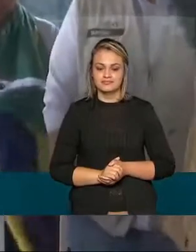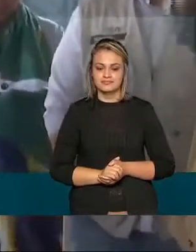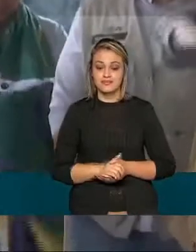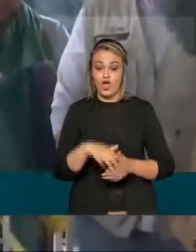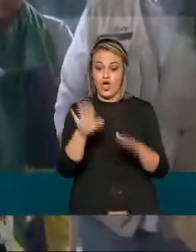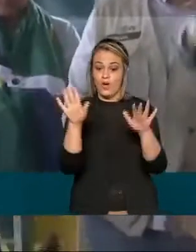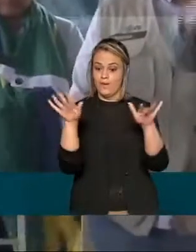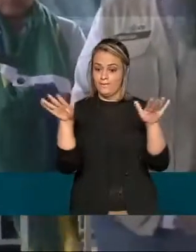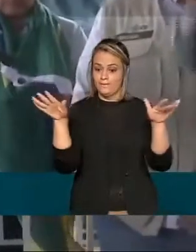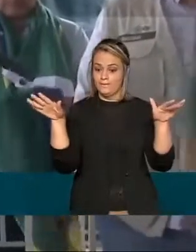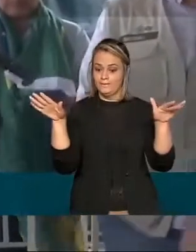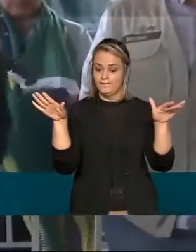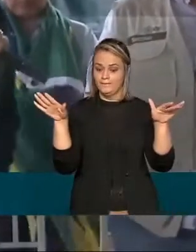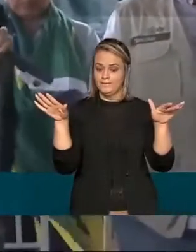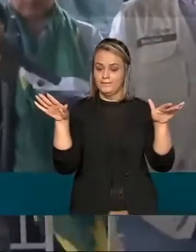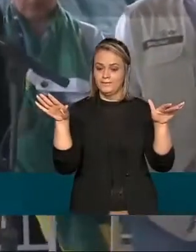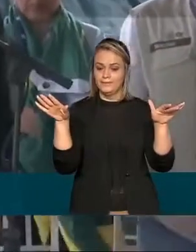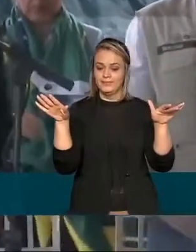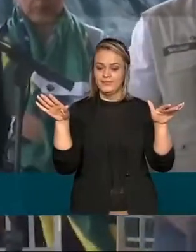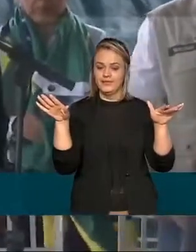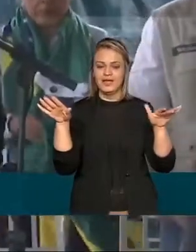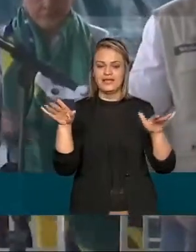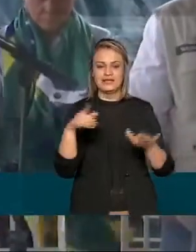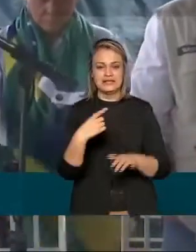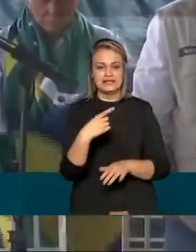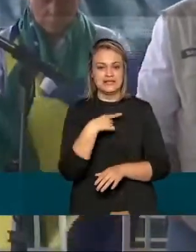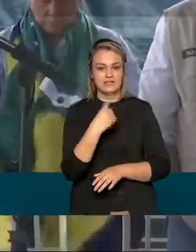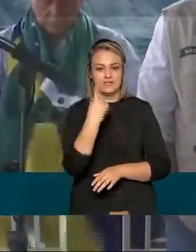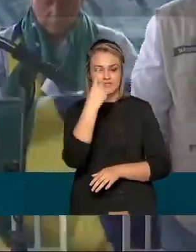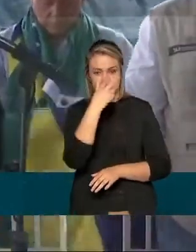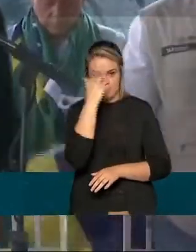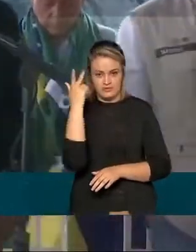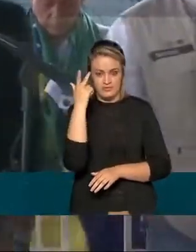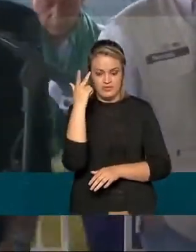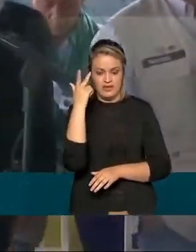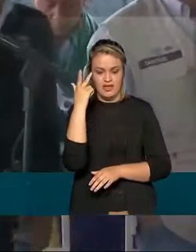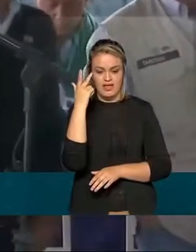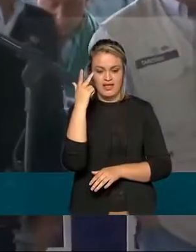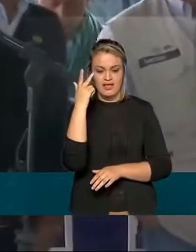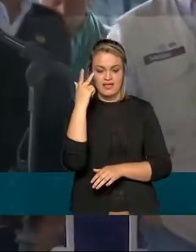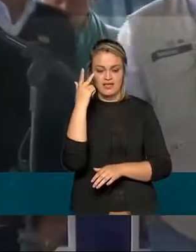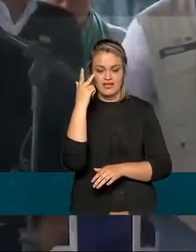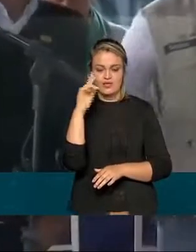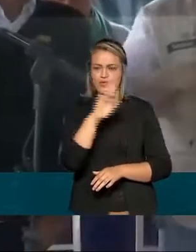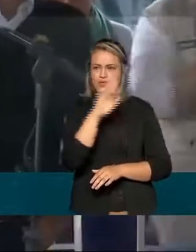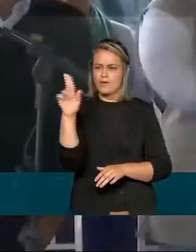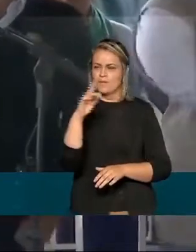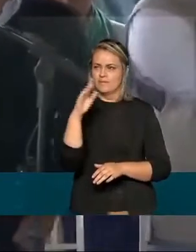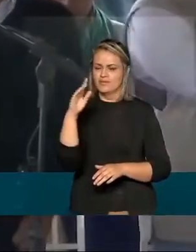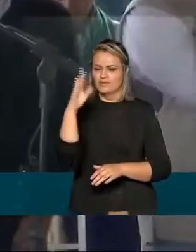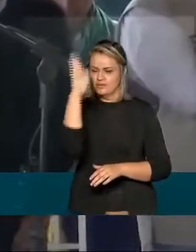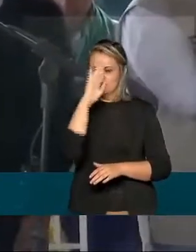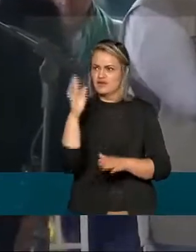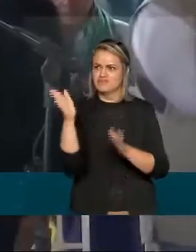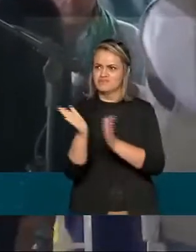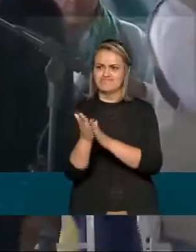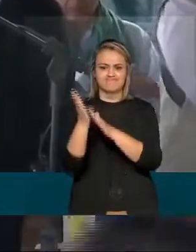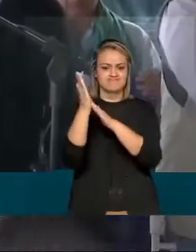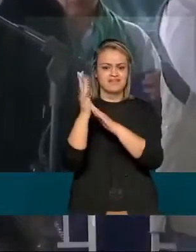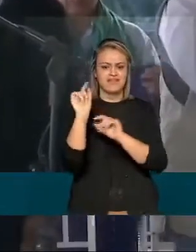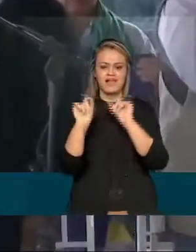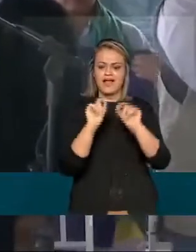Atenção pessoal, nós temos uma pessoa que elevou o nome do Brasil lá fora.